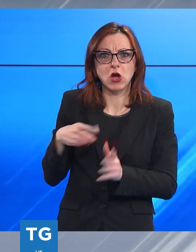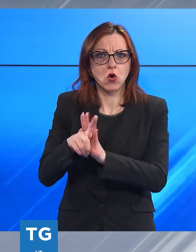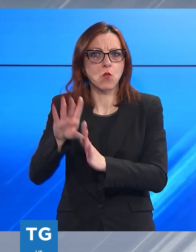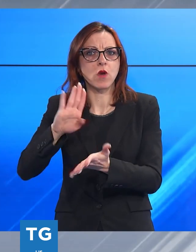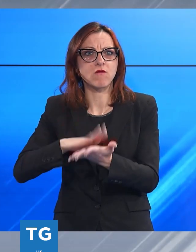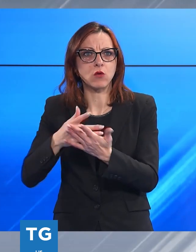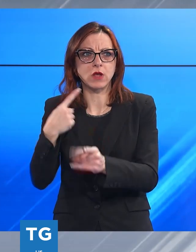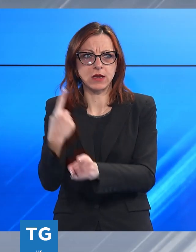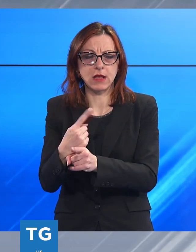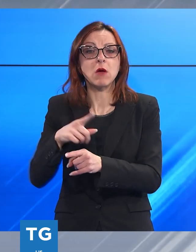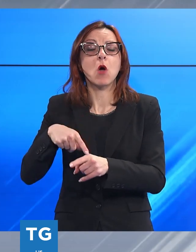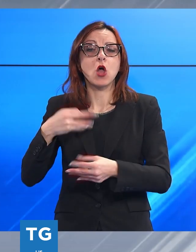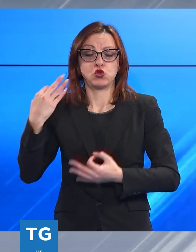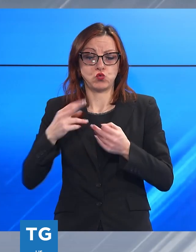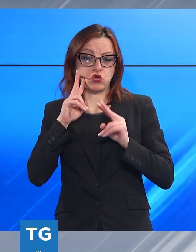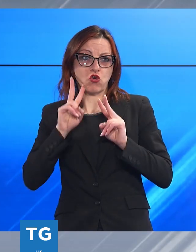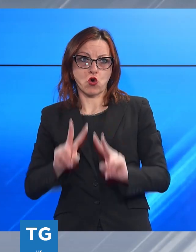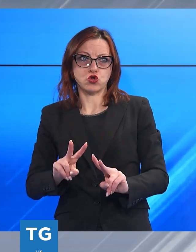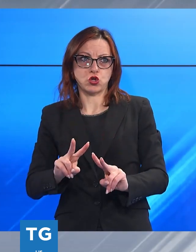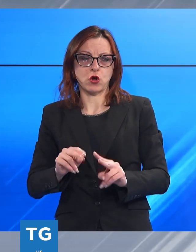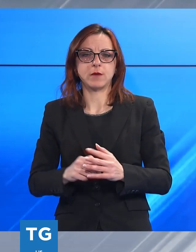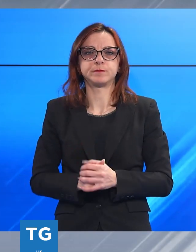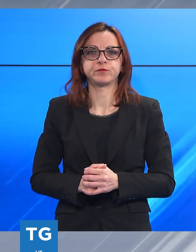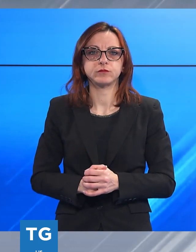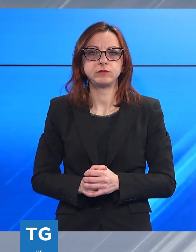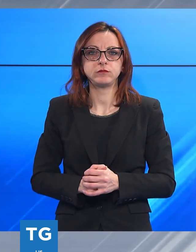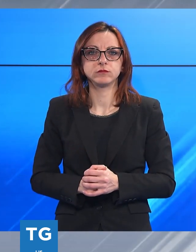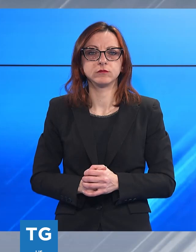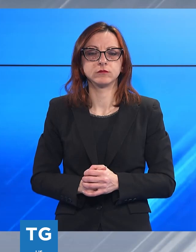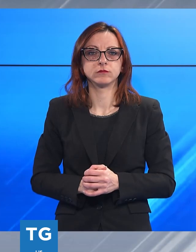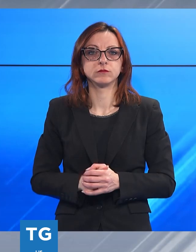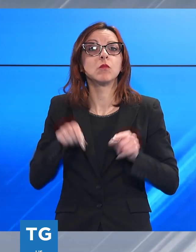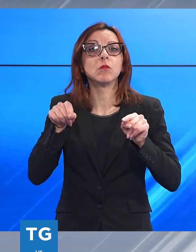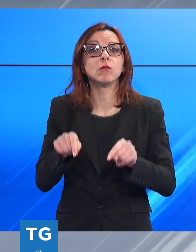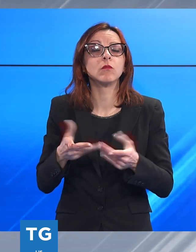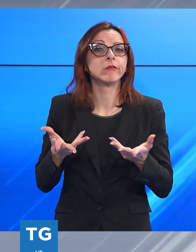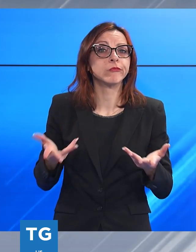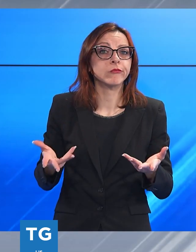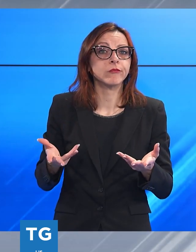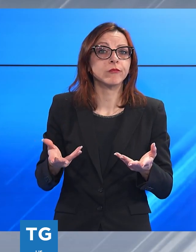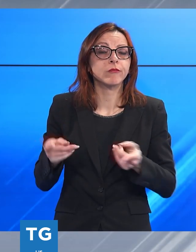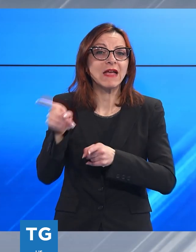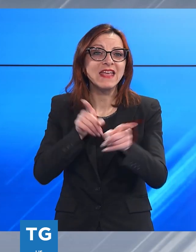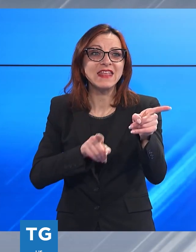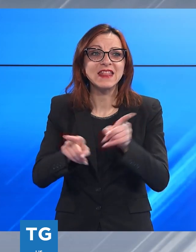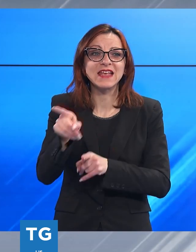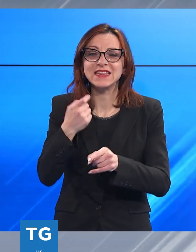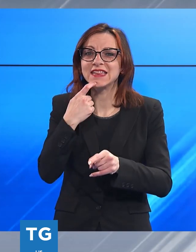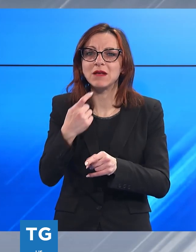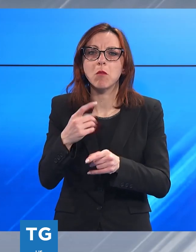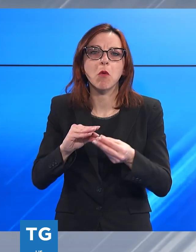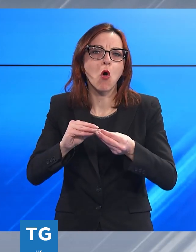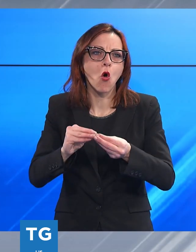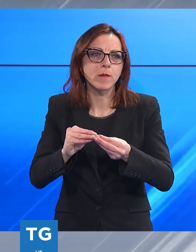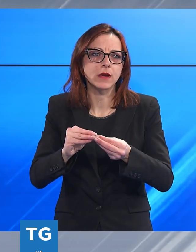con gli strumenti propri del sistema giuridizionale. Se vogliamo questo è un'indicazione di carattere operativo.